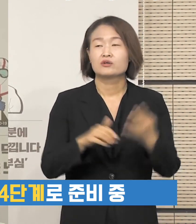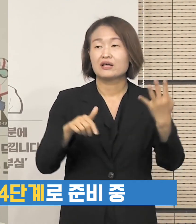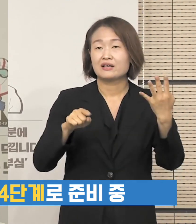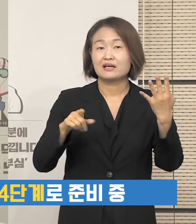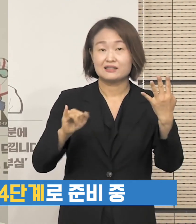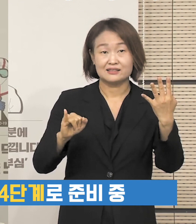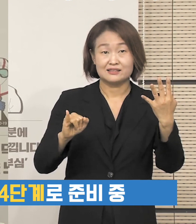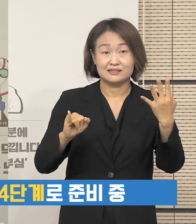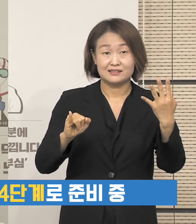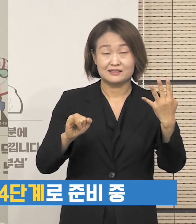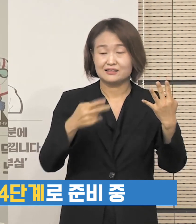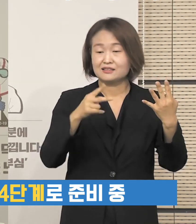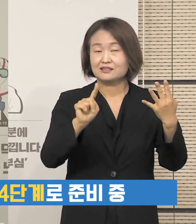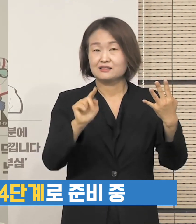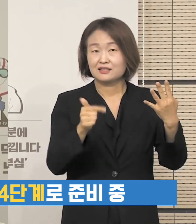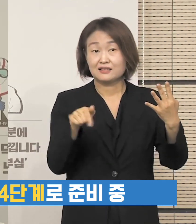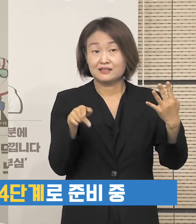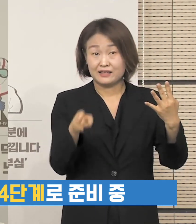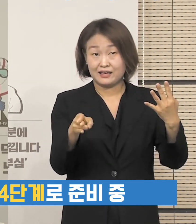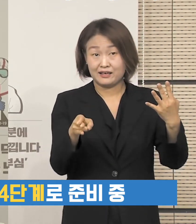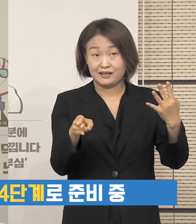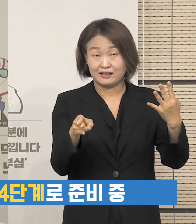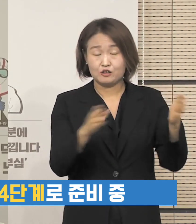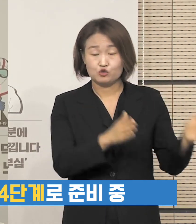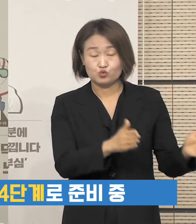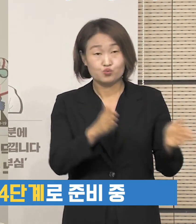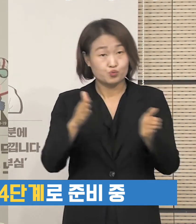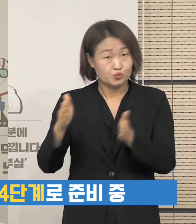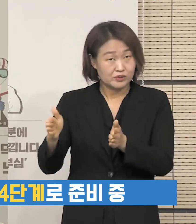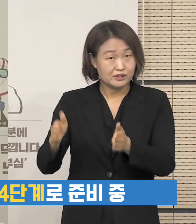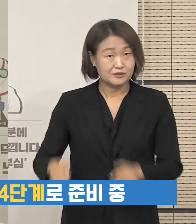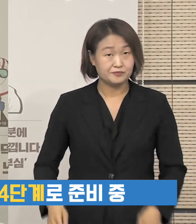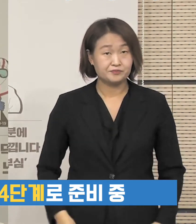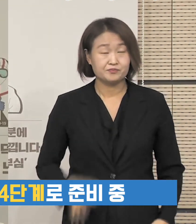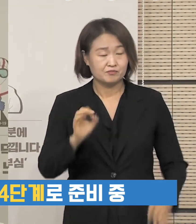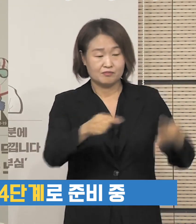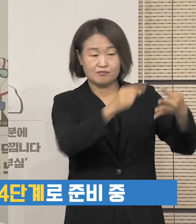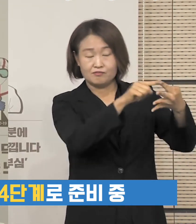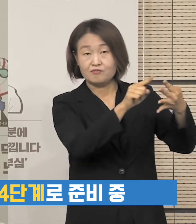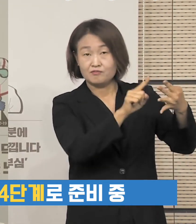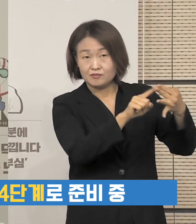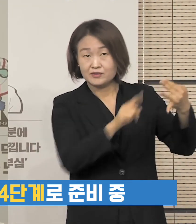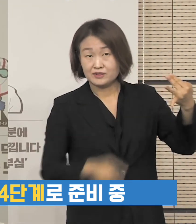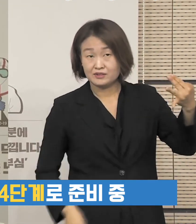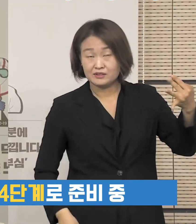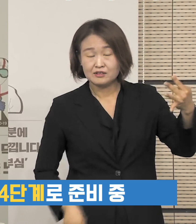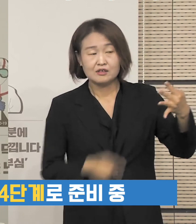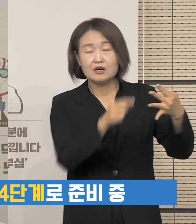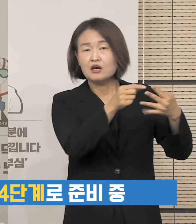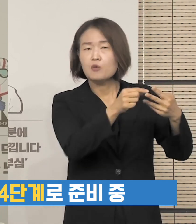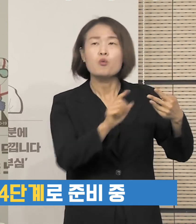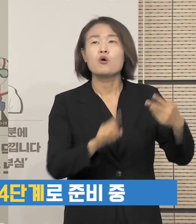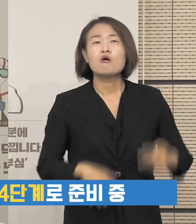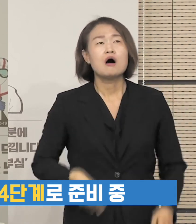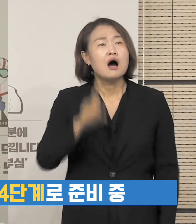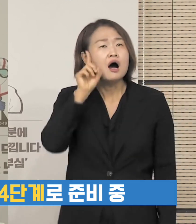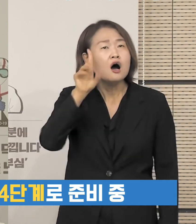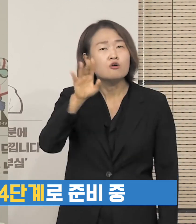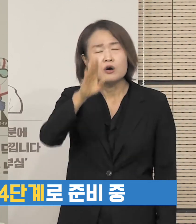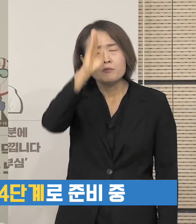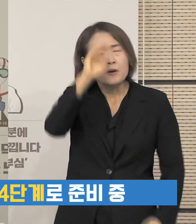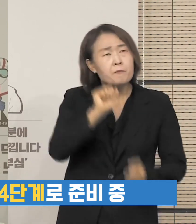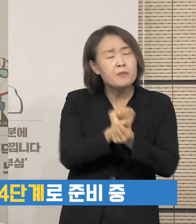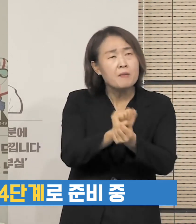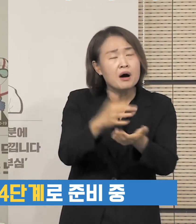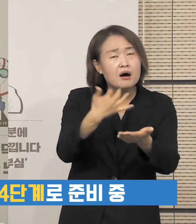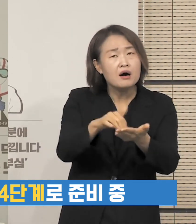단계로 준비를 하고 있습니다. 그러니까 첫 번째 1, 2단계는 각각 하루 발생하는 확진